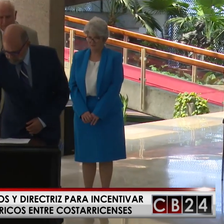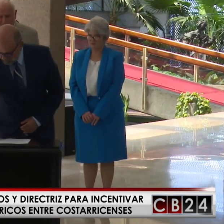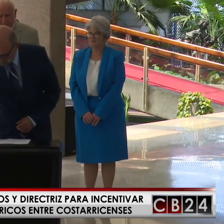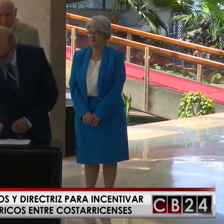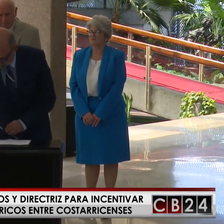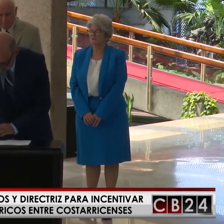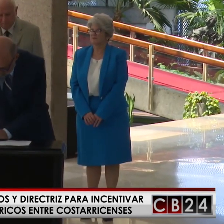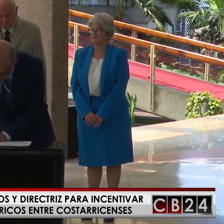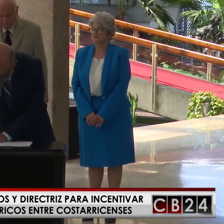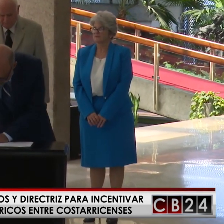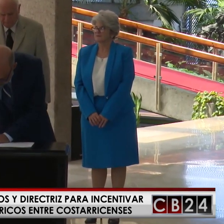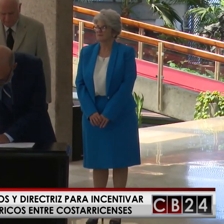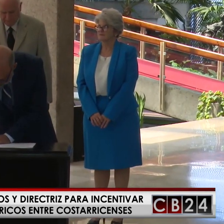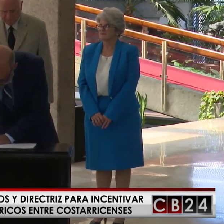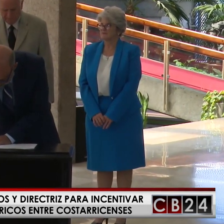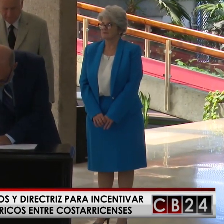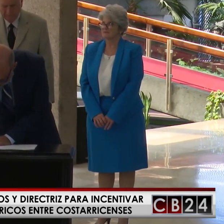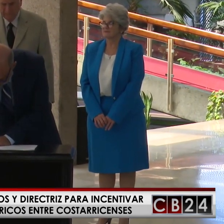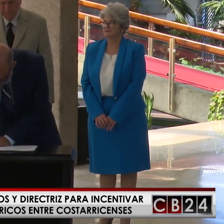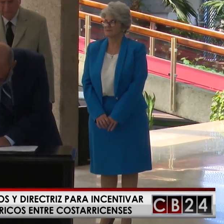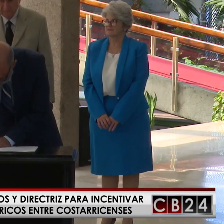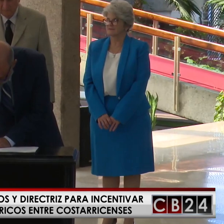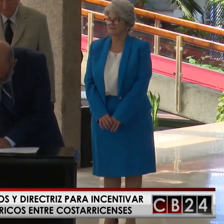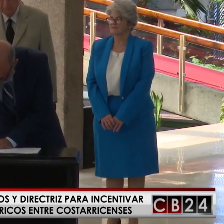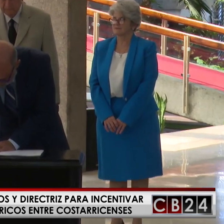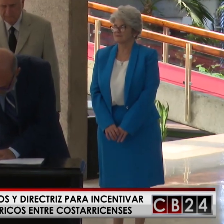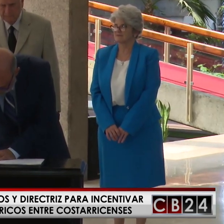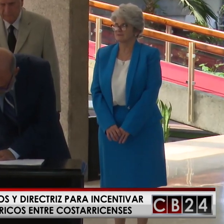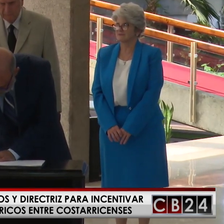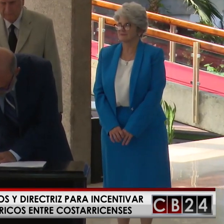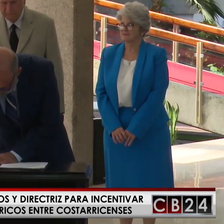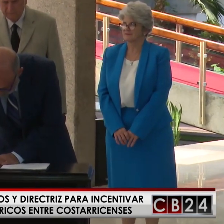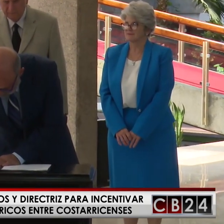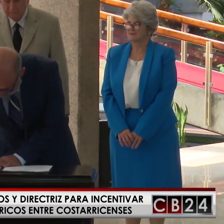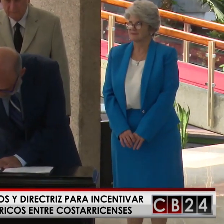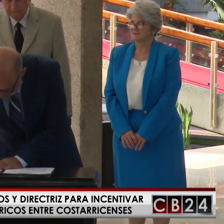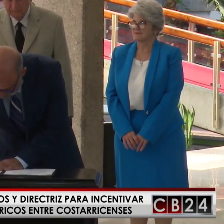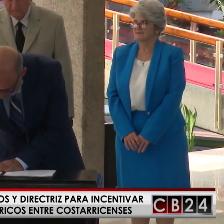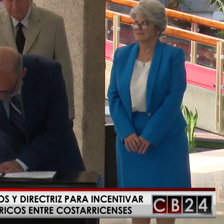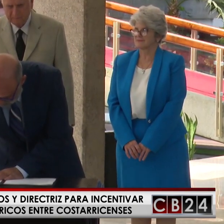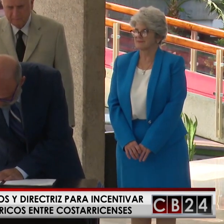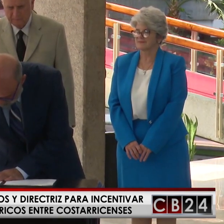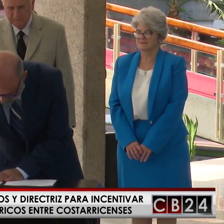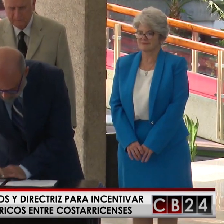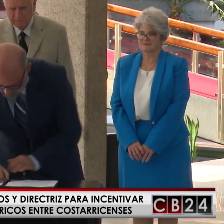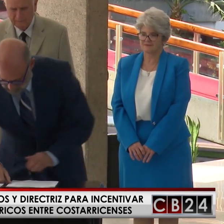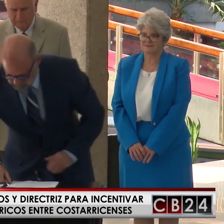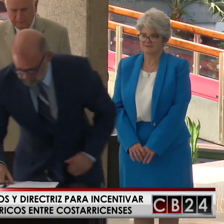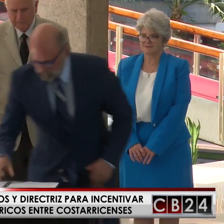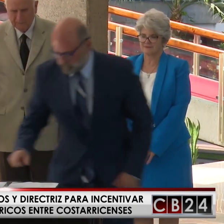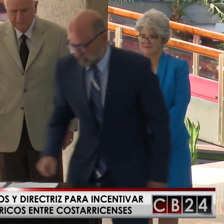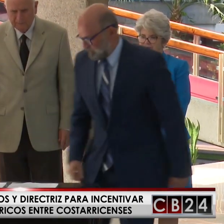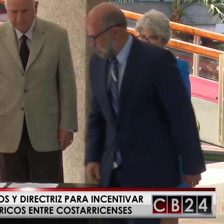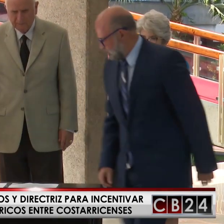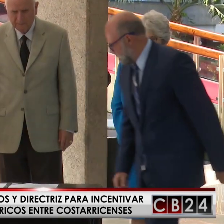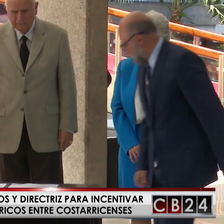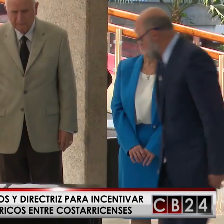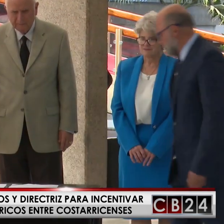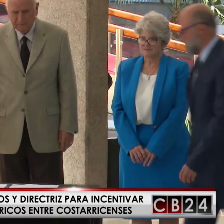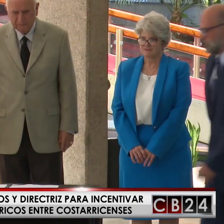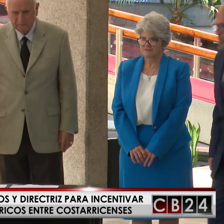de la Ley de Incentivos y Promoción para el Transporte Eléctrico, promoción de la movilidad sostenible en la Administración Pública Central, y